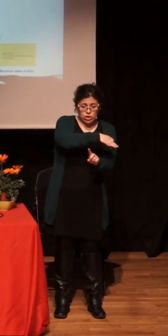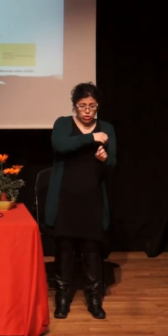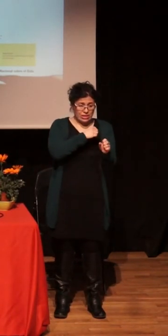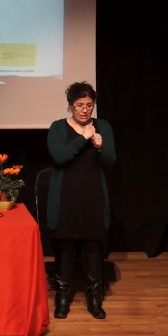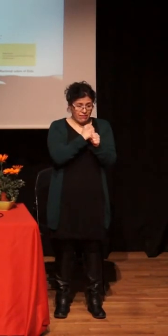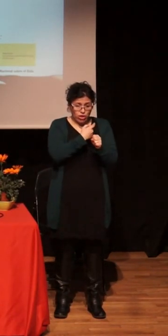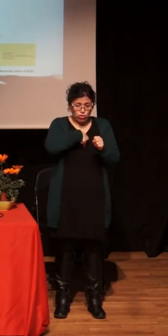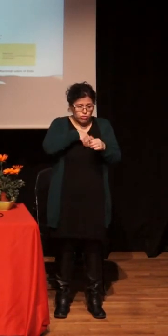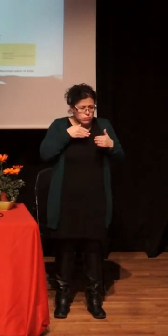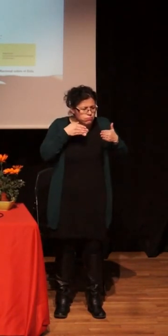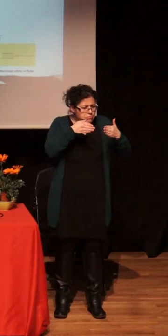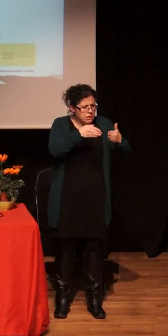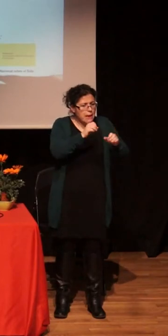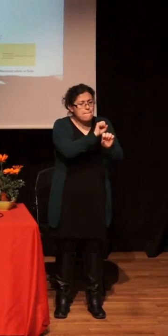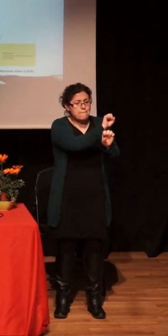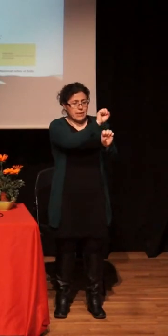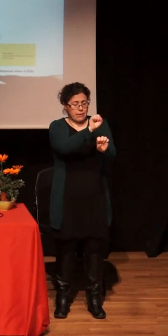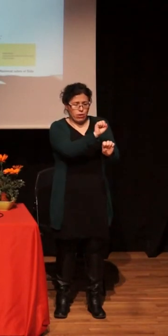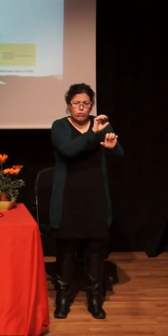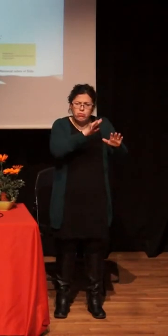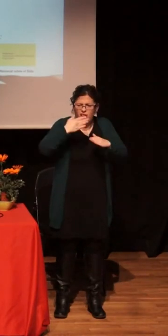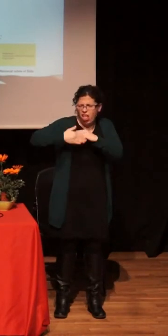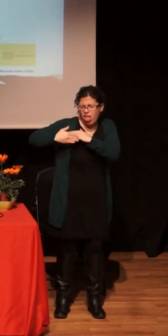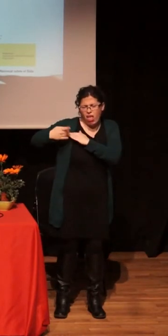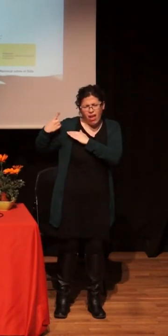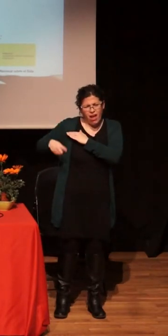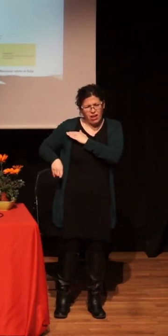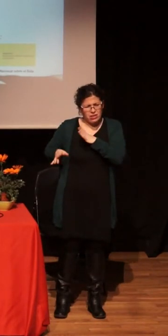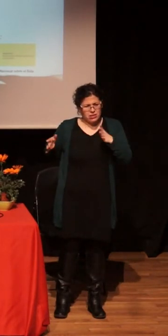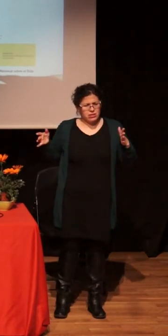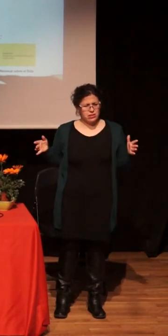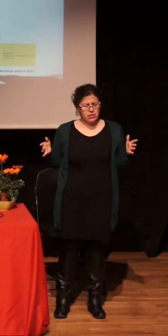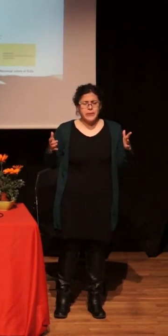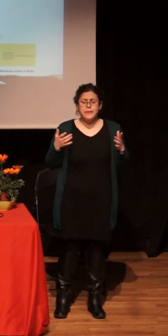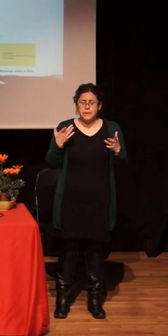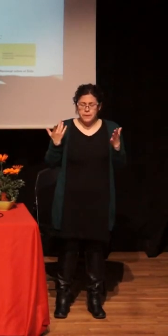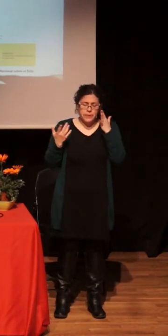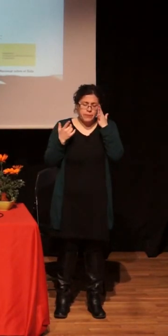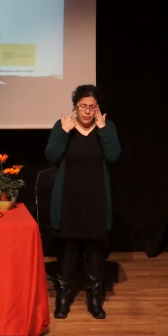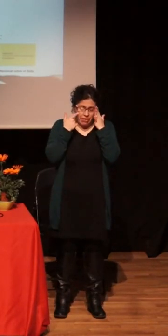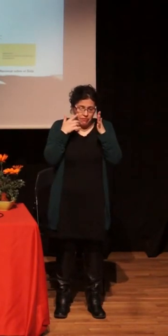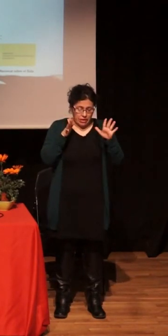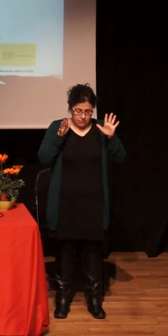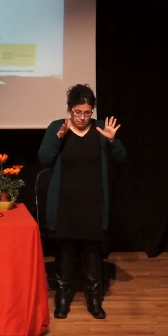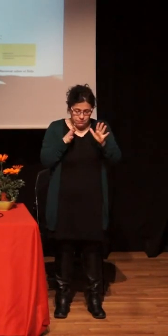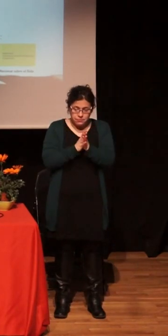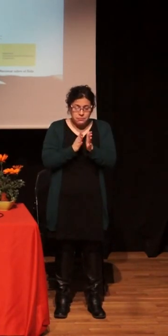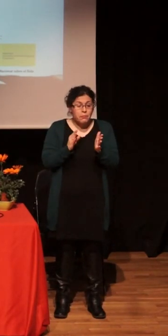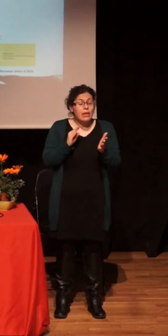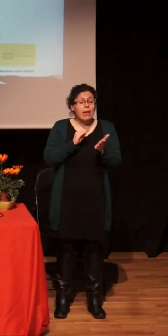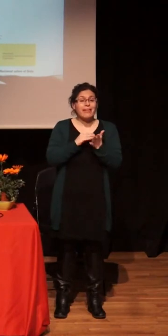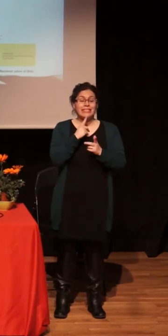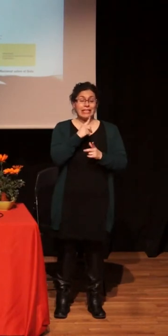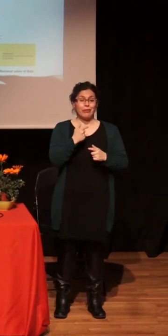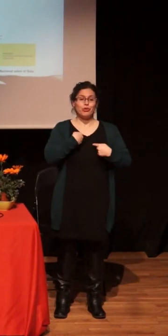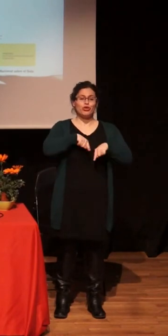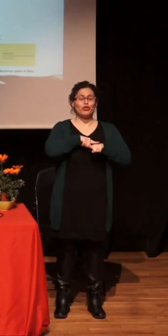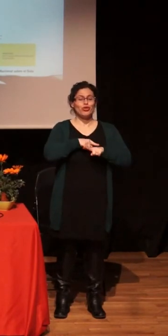es muy limitado, porque fíjate que a veces decimos que hacemos promoción de la salud cuando no es verdad, no es verdad.